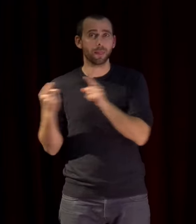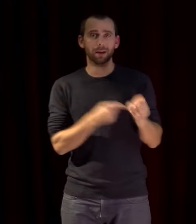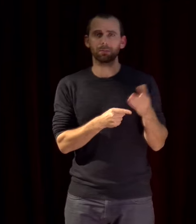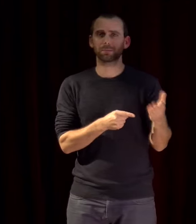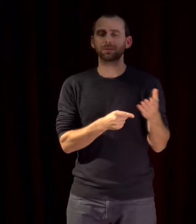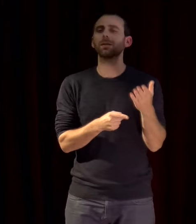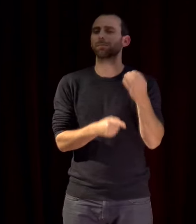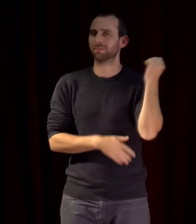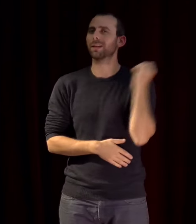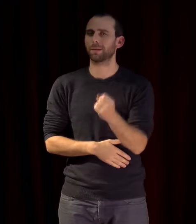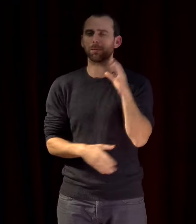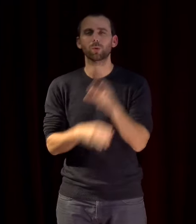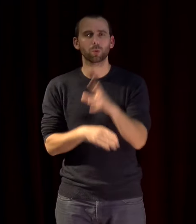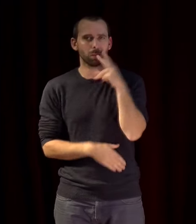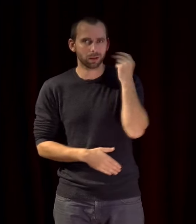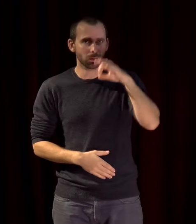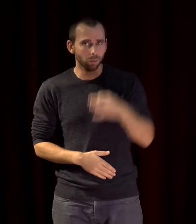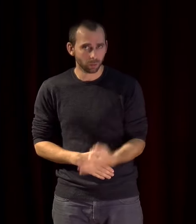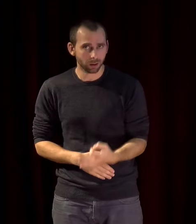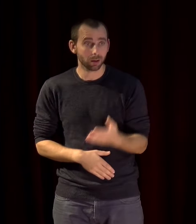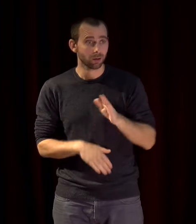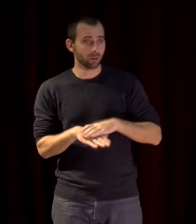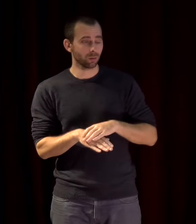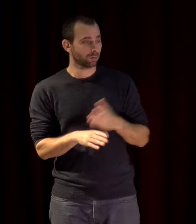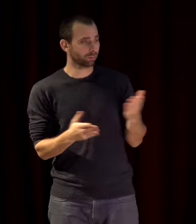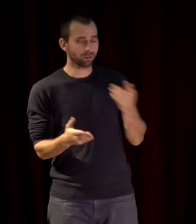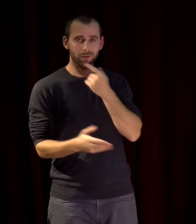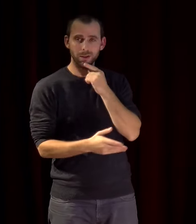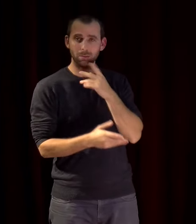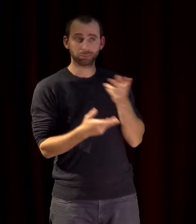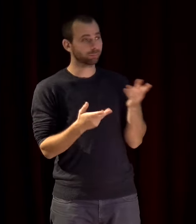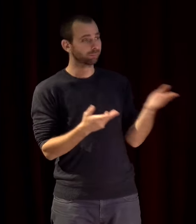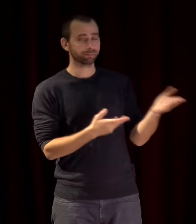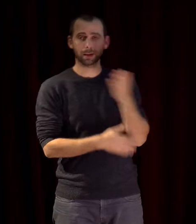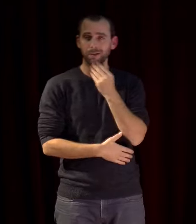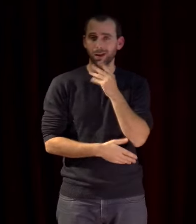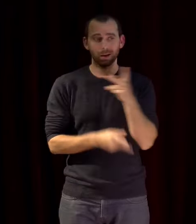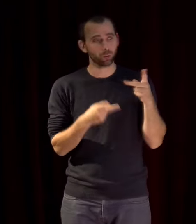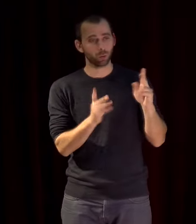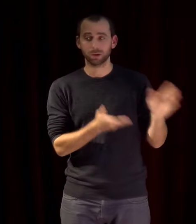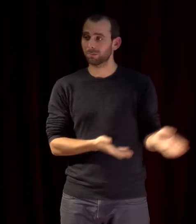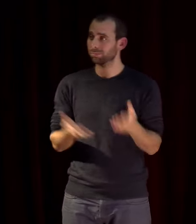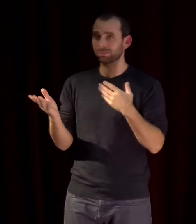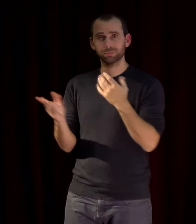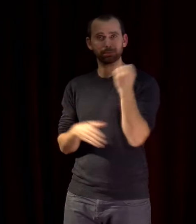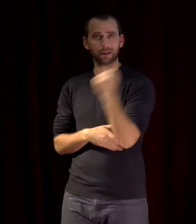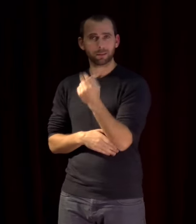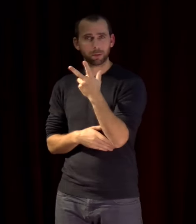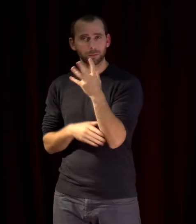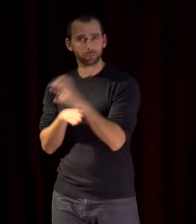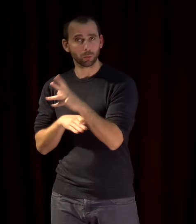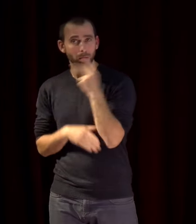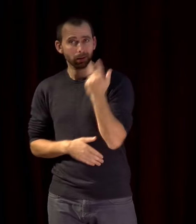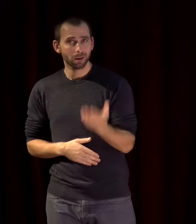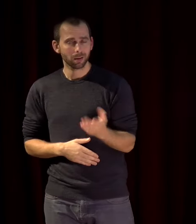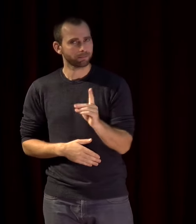mais rien n'autorise Israël d'en commettre à son tour l'urgence absolue est donc un cessez-le-feu immédiat